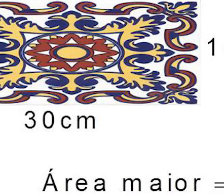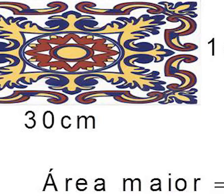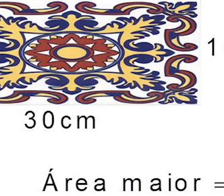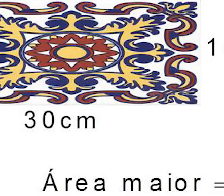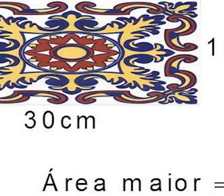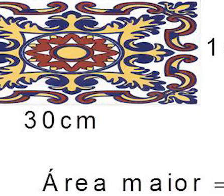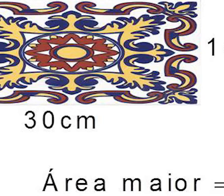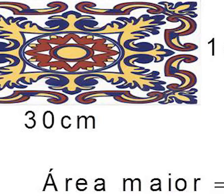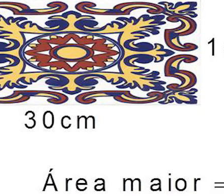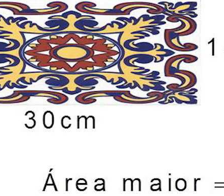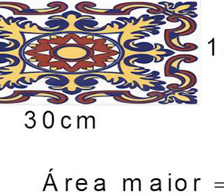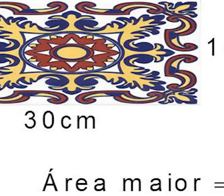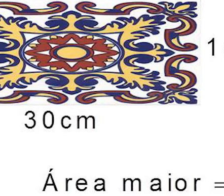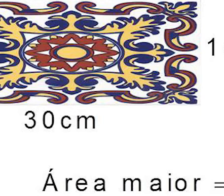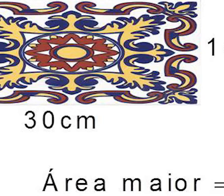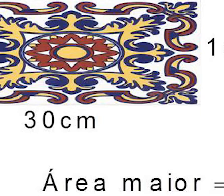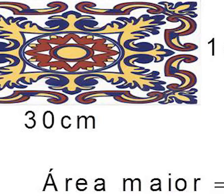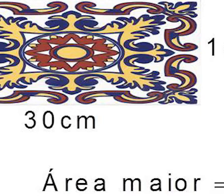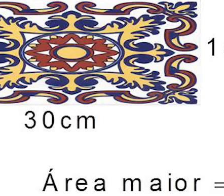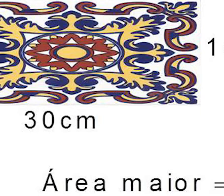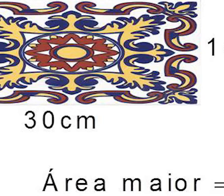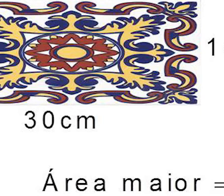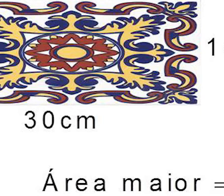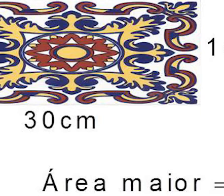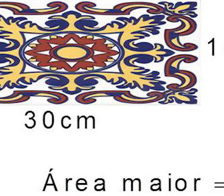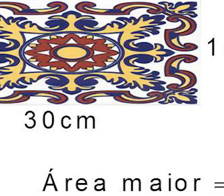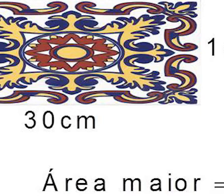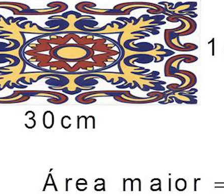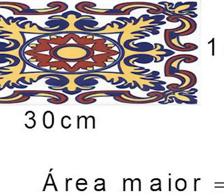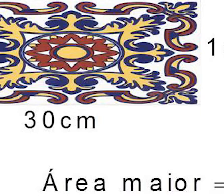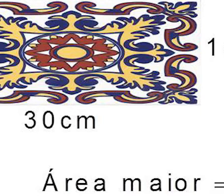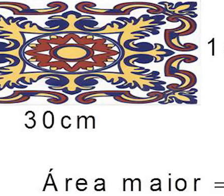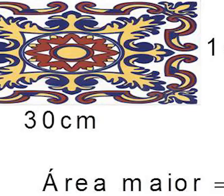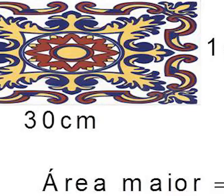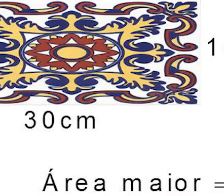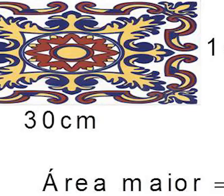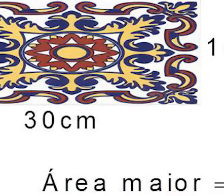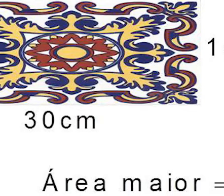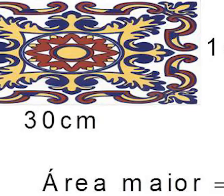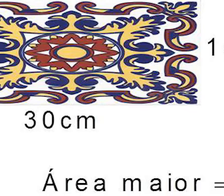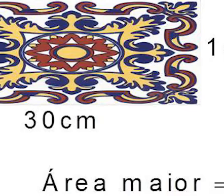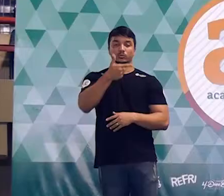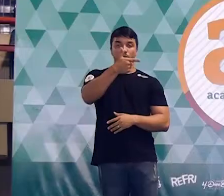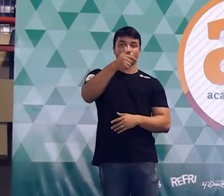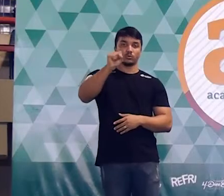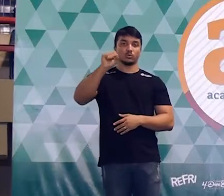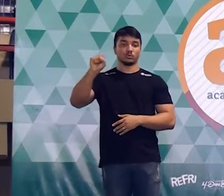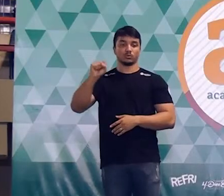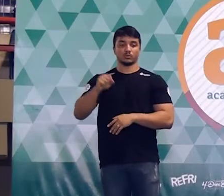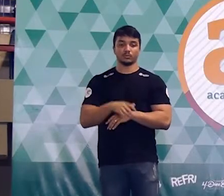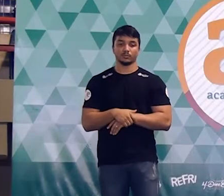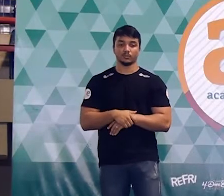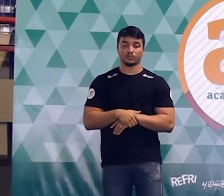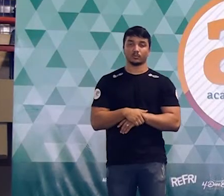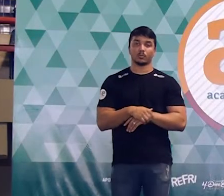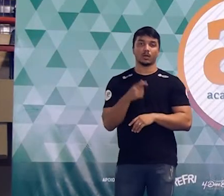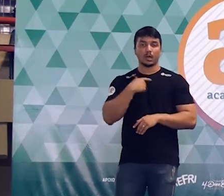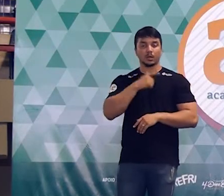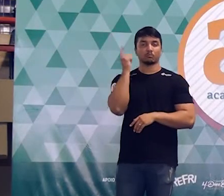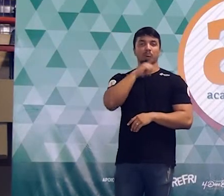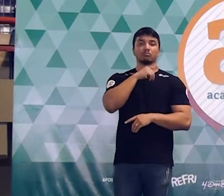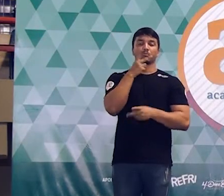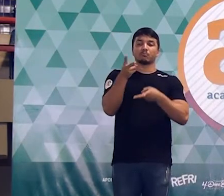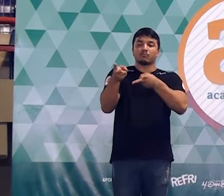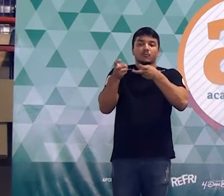cozimento, é 24 vezes 12. Se fizer 24 vezes 12, o resultado dá quanto? 288. E aí dá para a gente